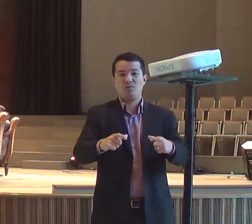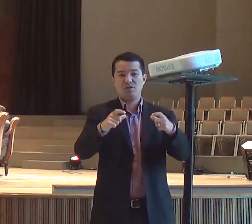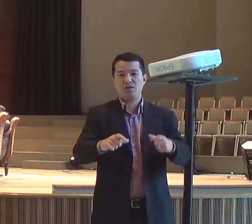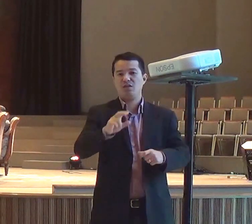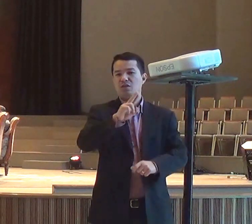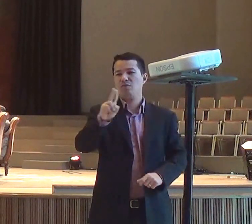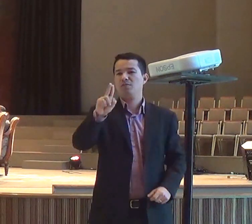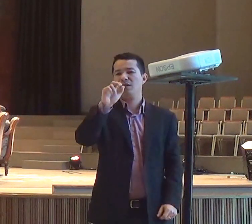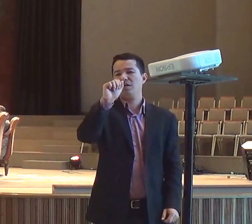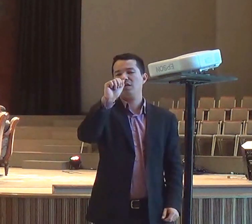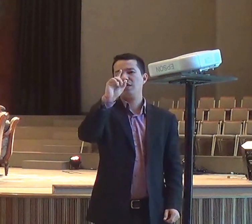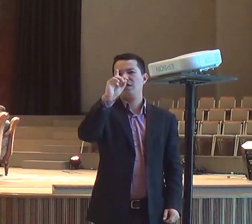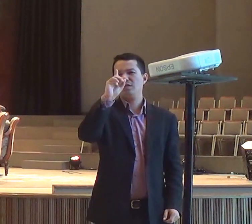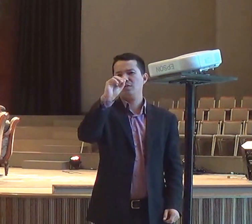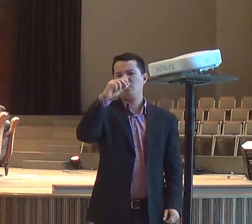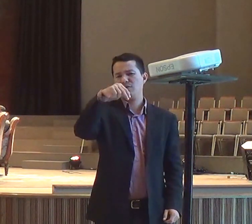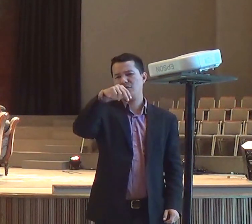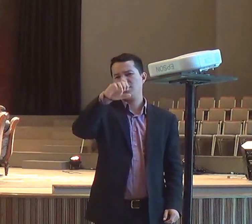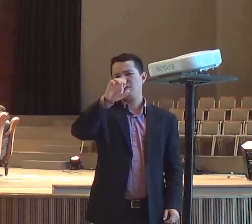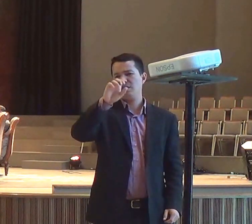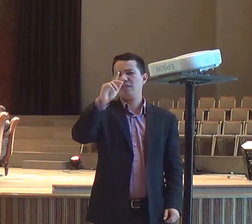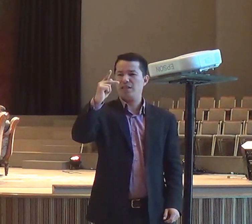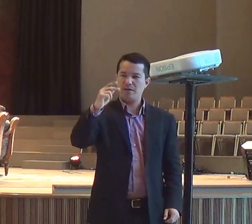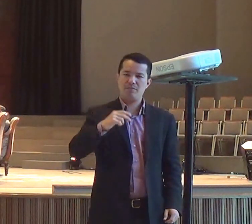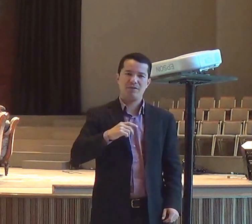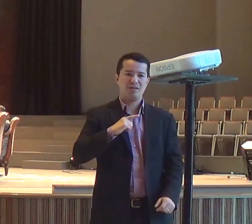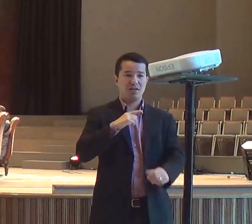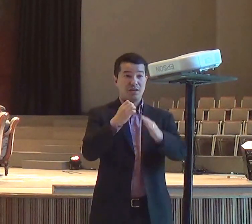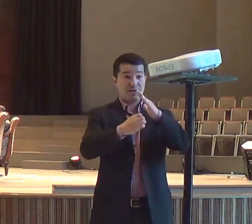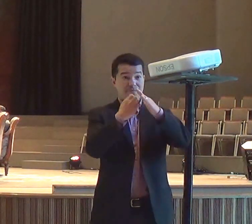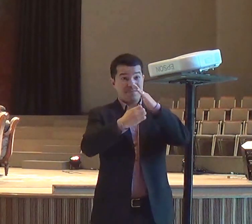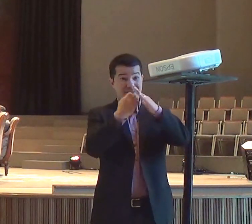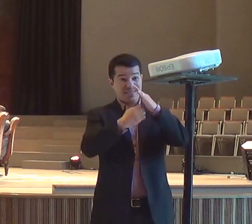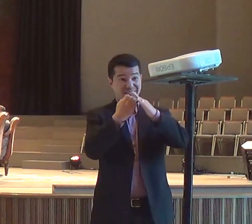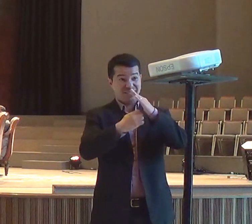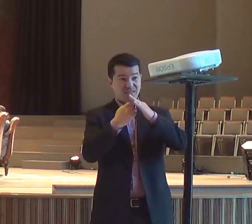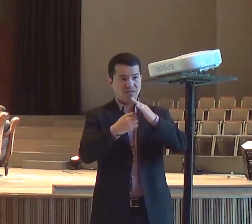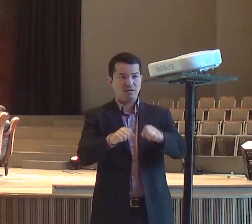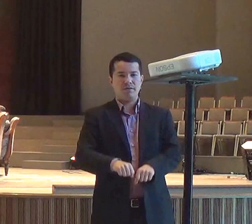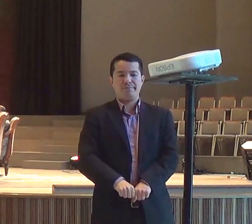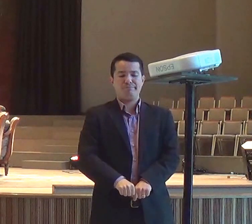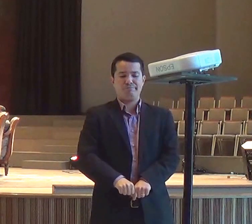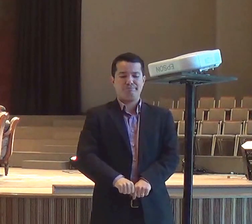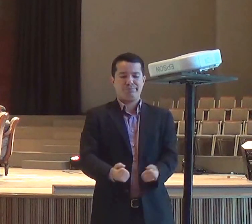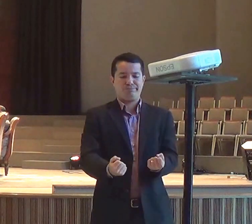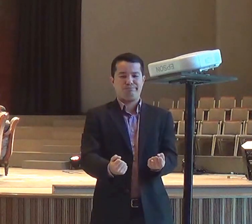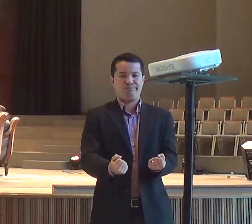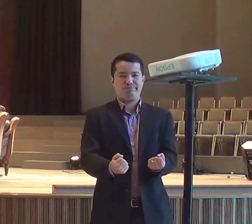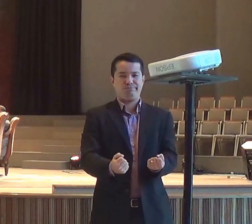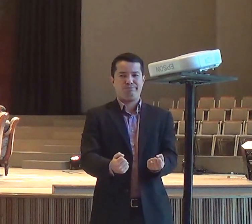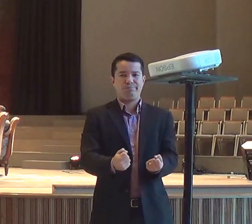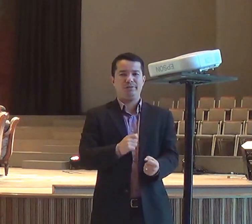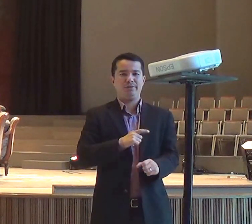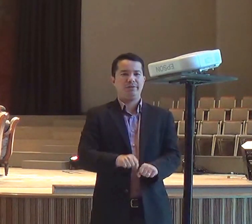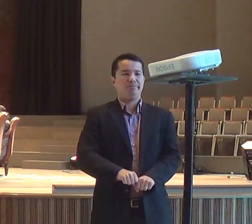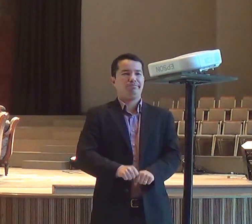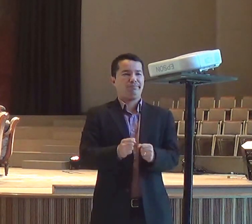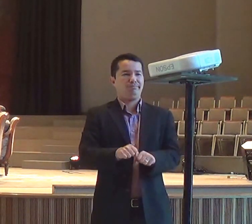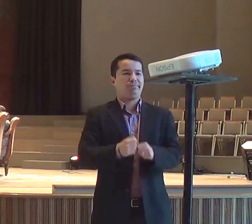quantos aqui, já quebraram, na sua empresa, levanta, levante a mão, metade do auditório, e eu disse para eles assim,